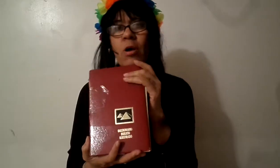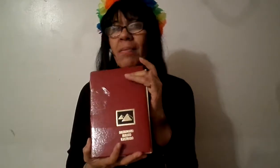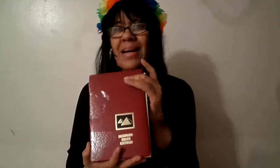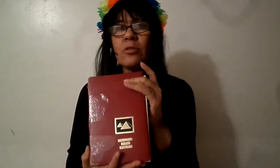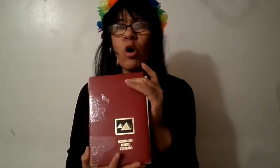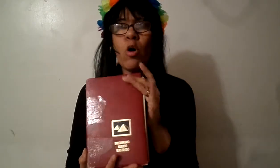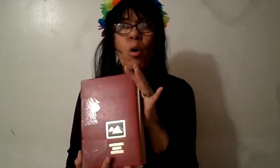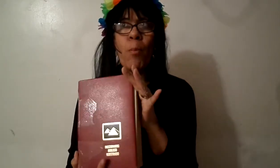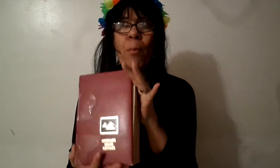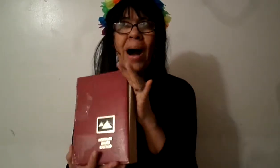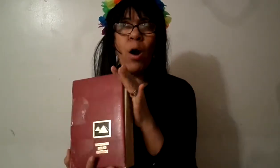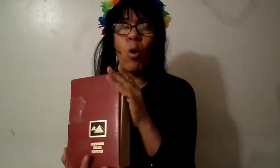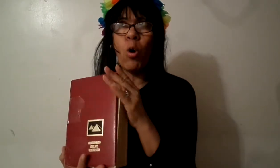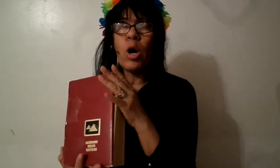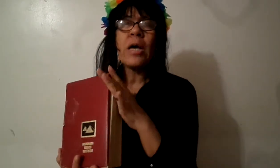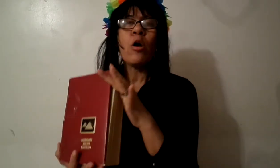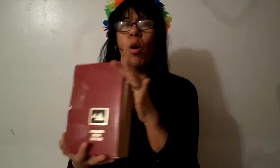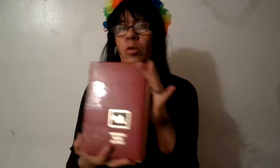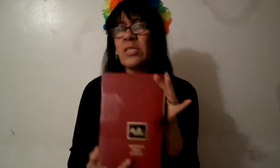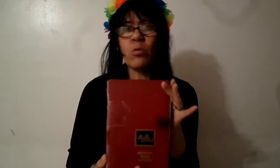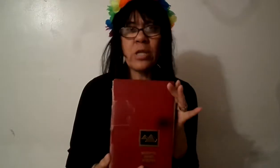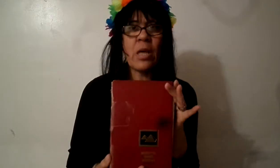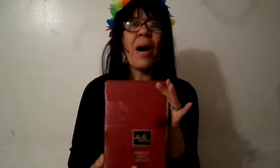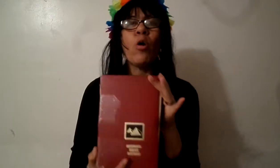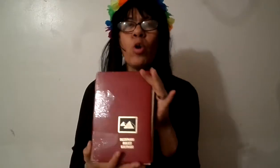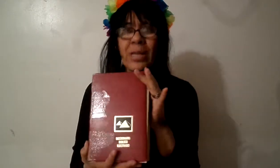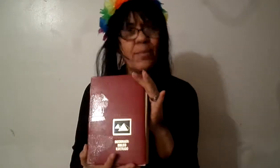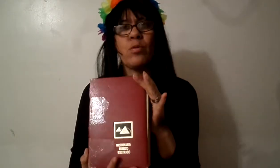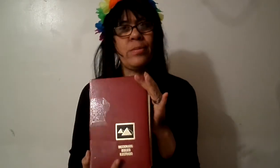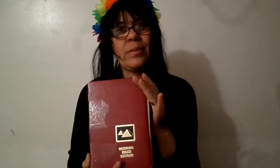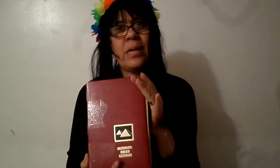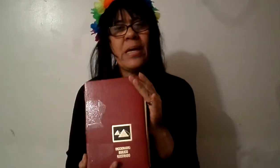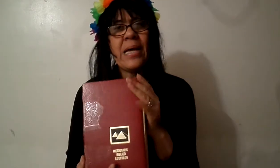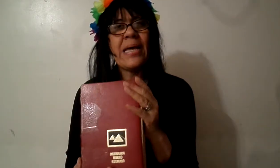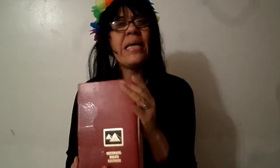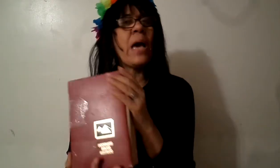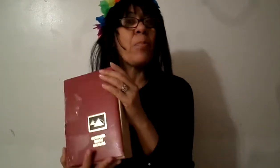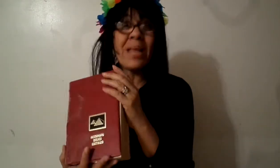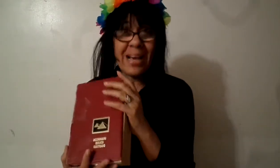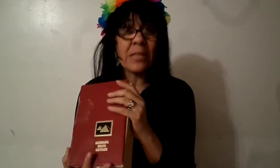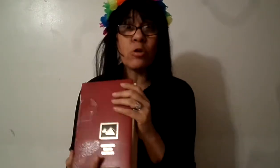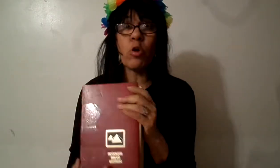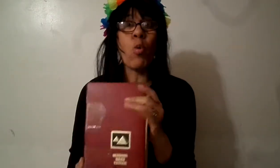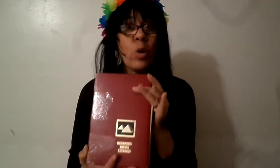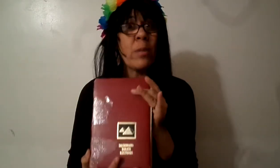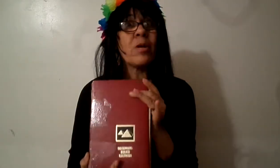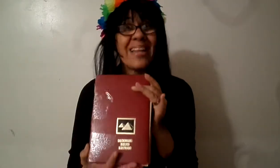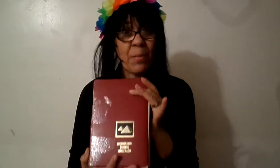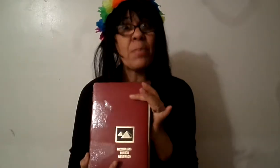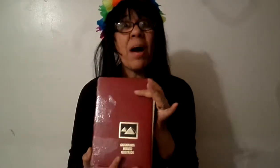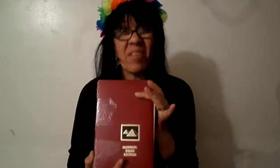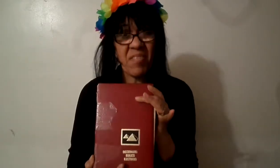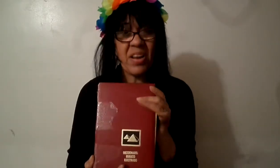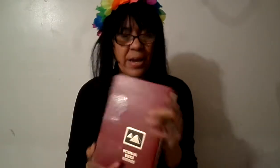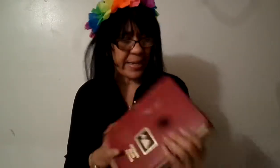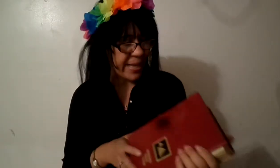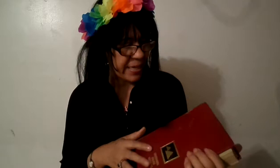hablando bajo como dicen ustedes bajo los libros y explicándote con un libro de la misma biblia que está aquí